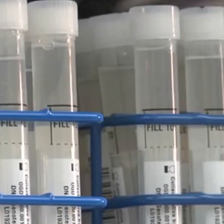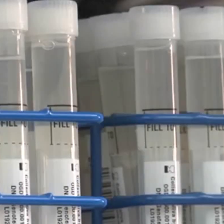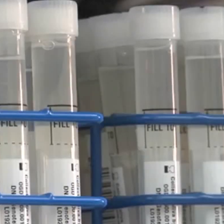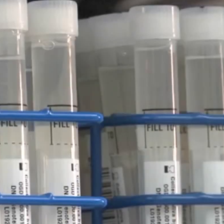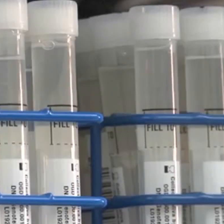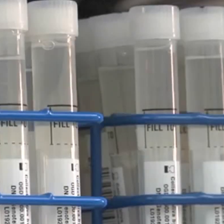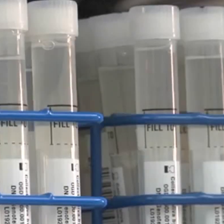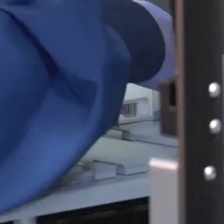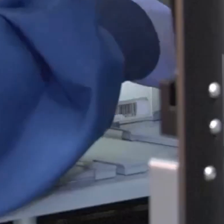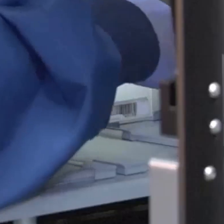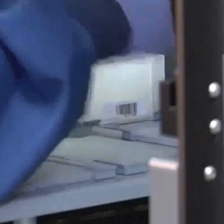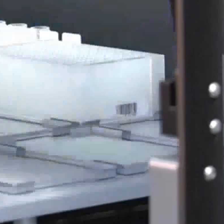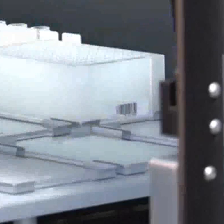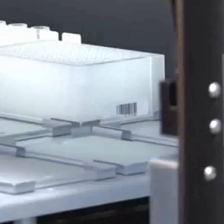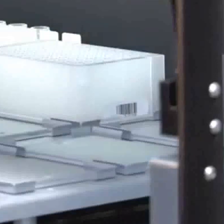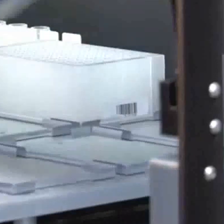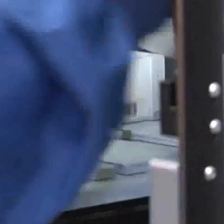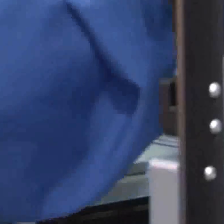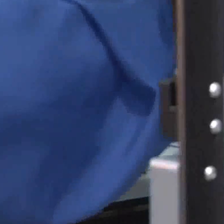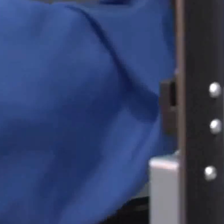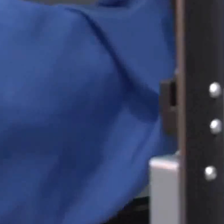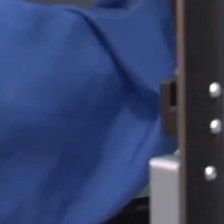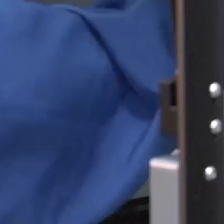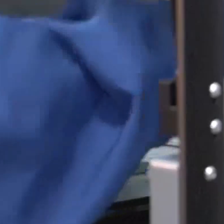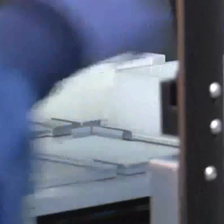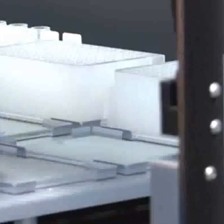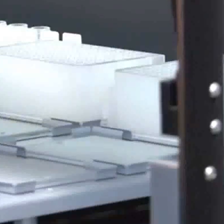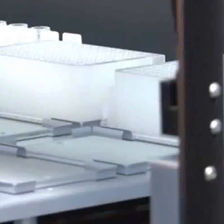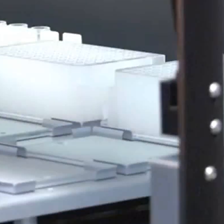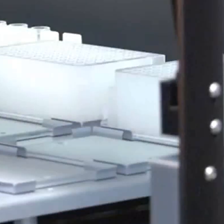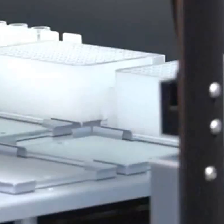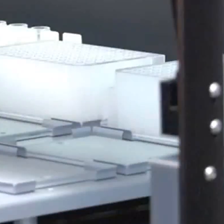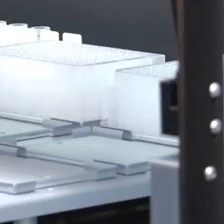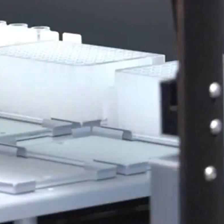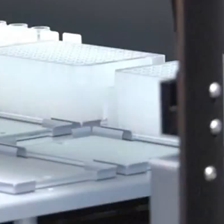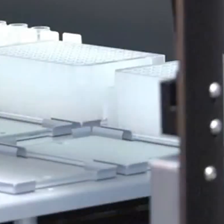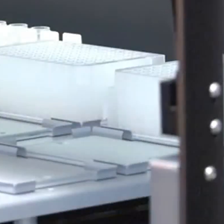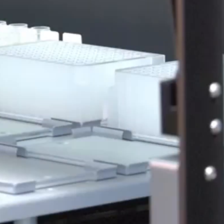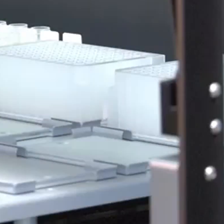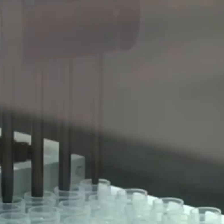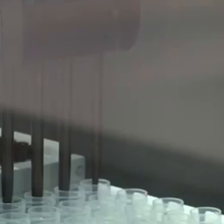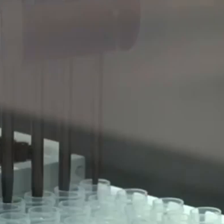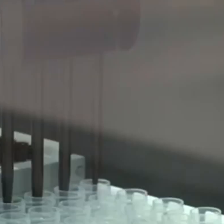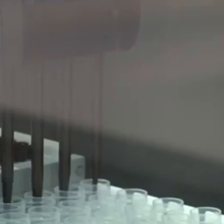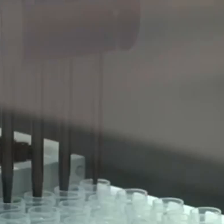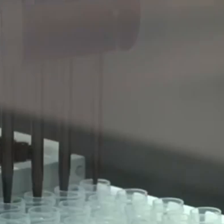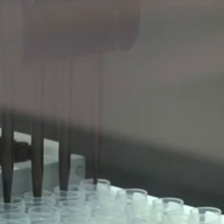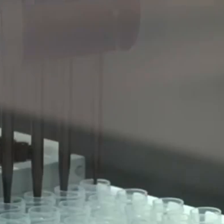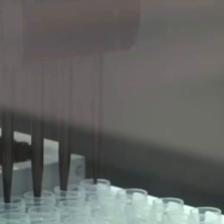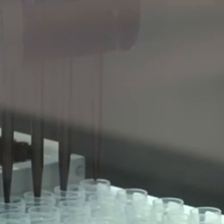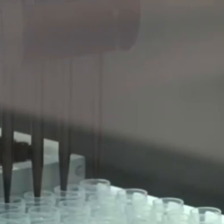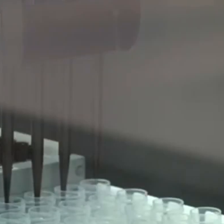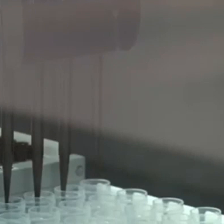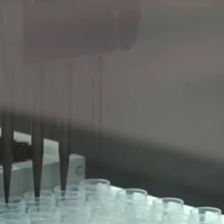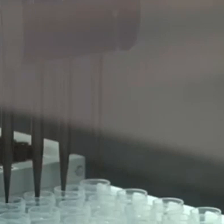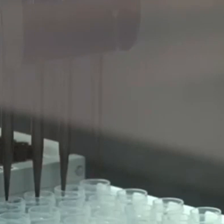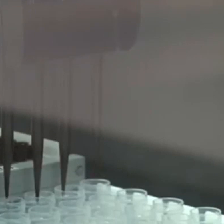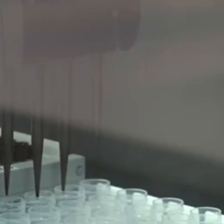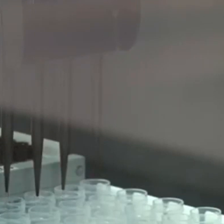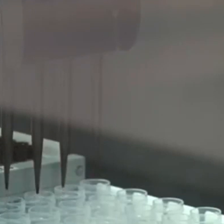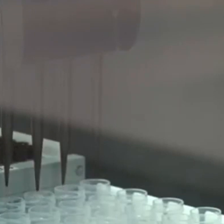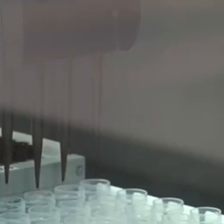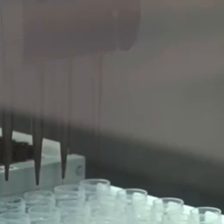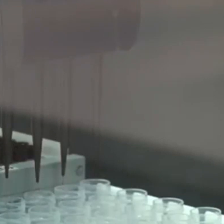comentou sobre o procedimento realizado para fazer o exame na namorada do homem de Caratinga que estava infectado. Ela não apresentava